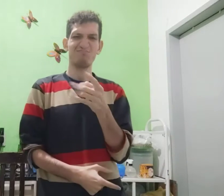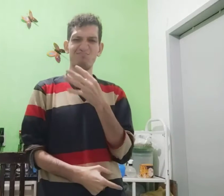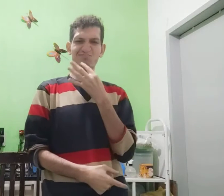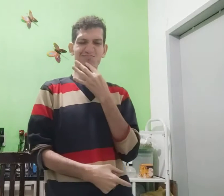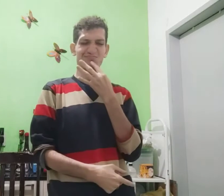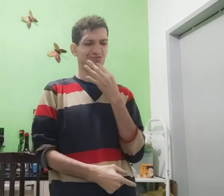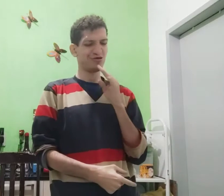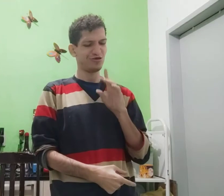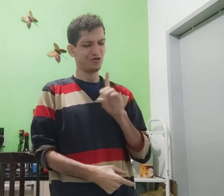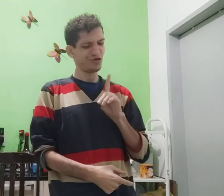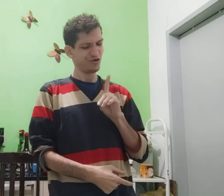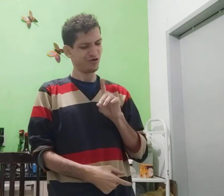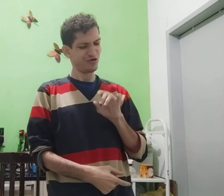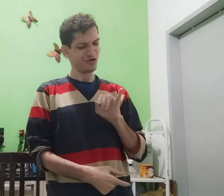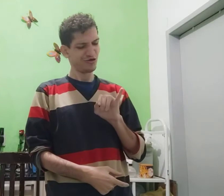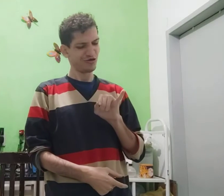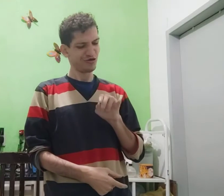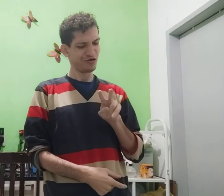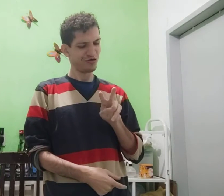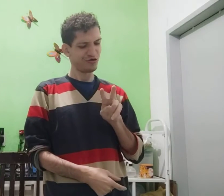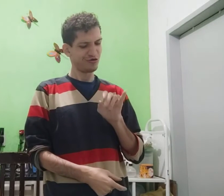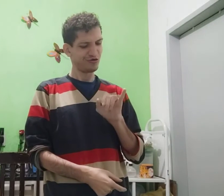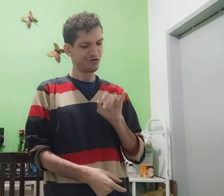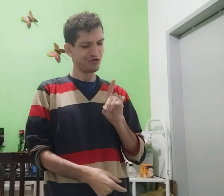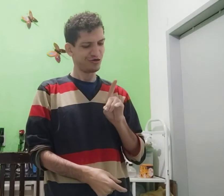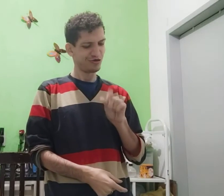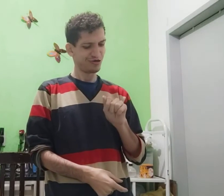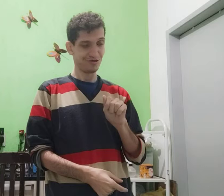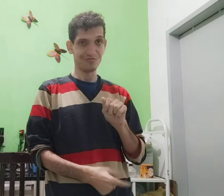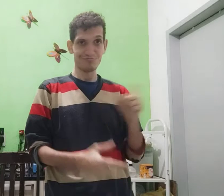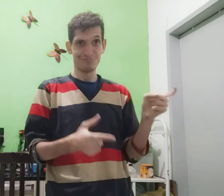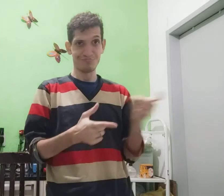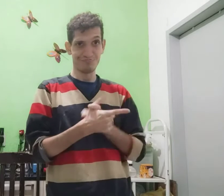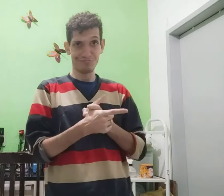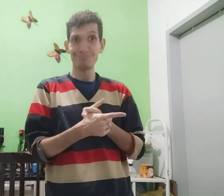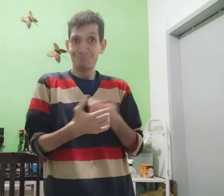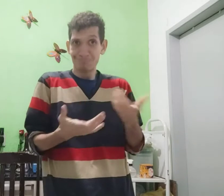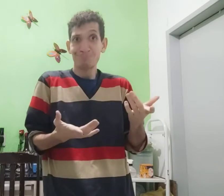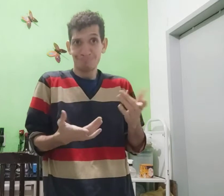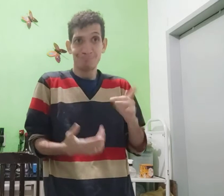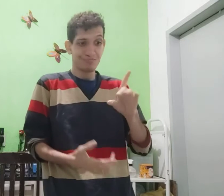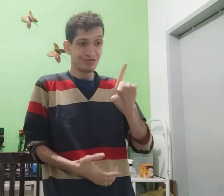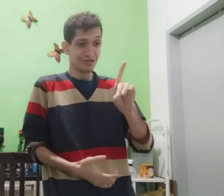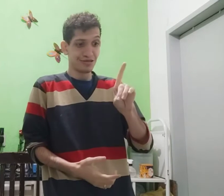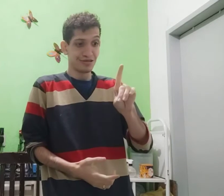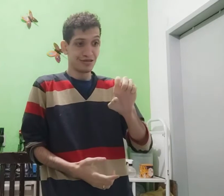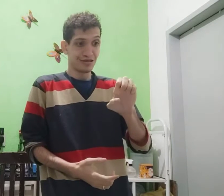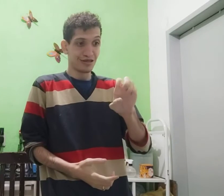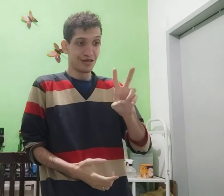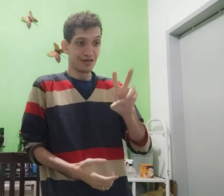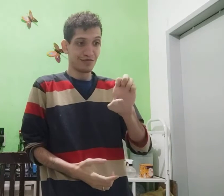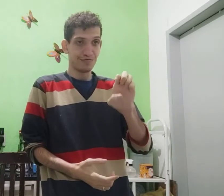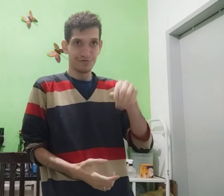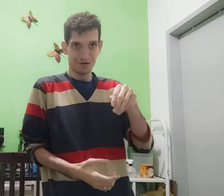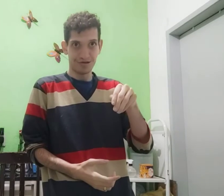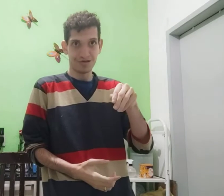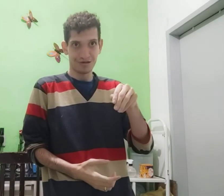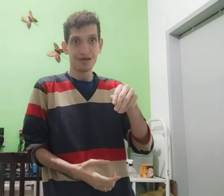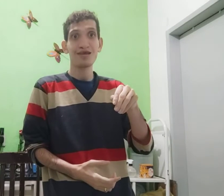Ah, mas, isso eu conheço, dívida Sinal e dívida Pois é, beben